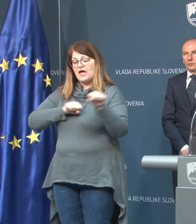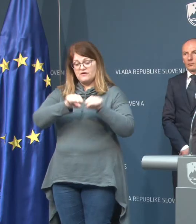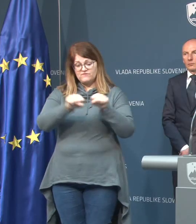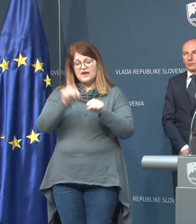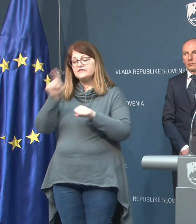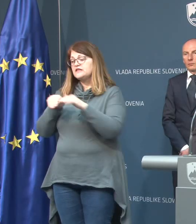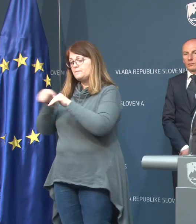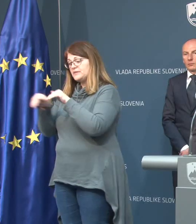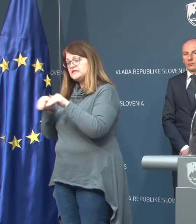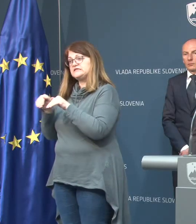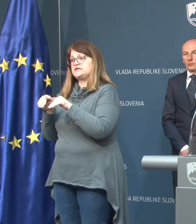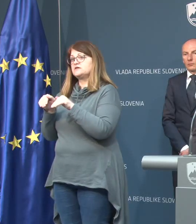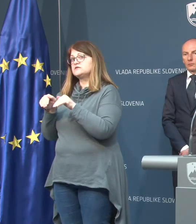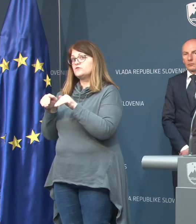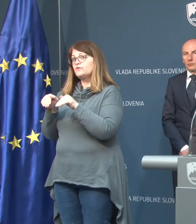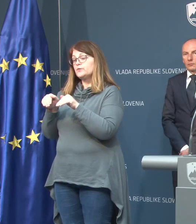ministerstvo in